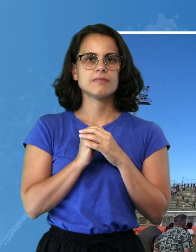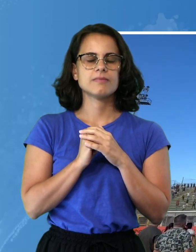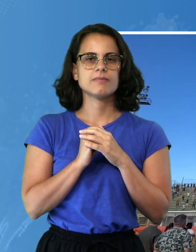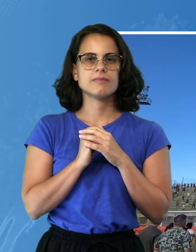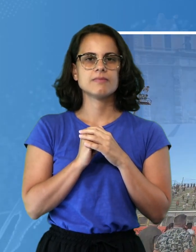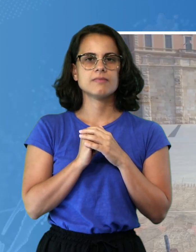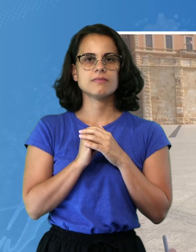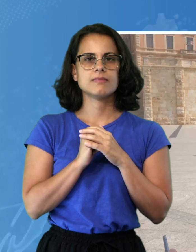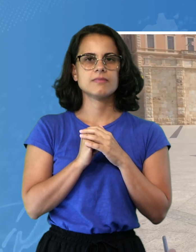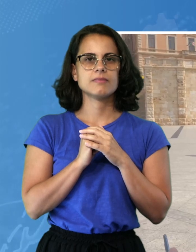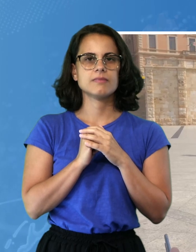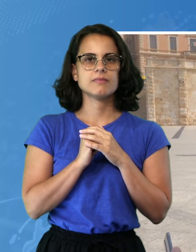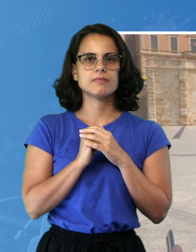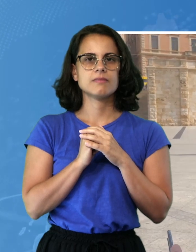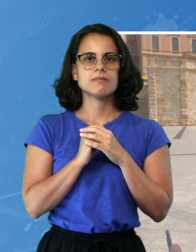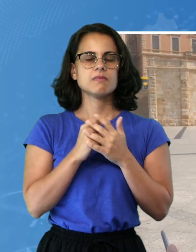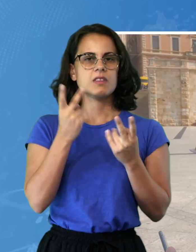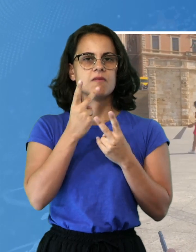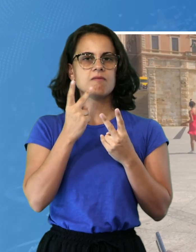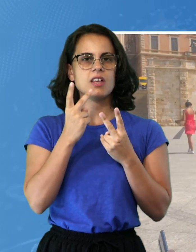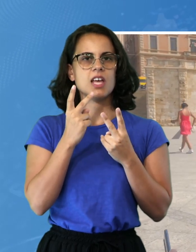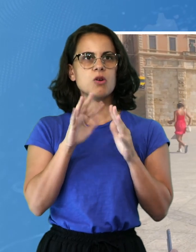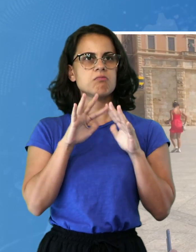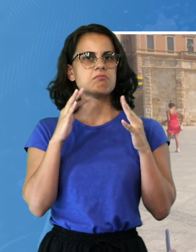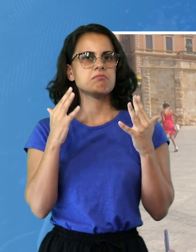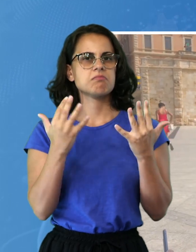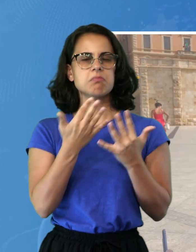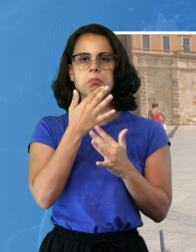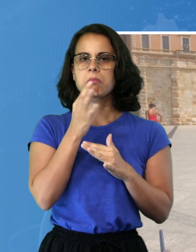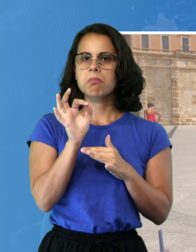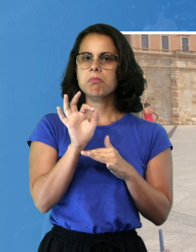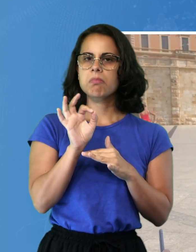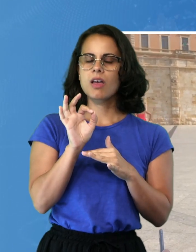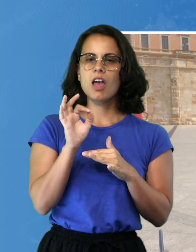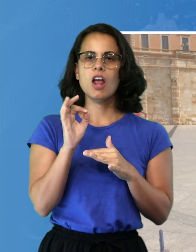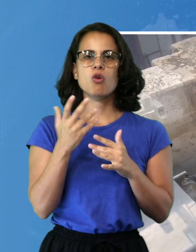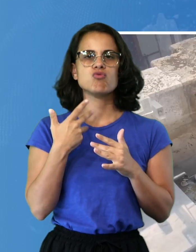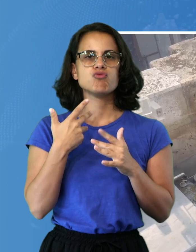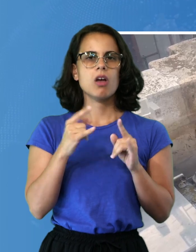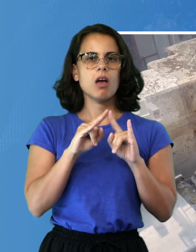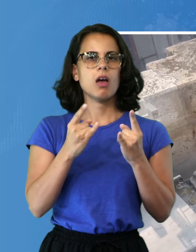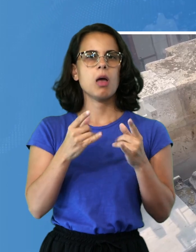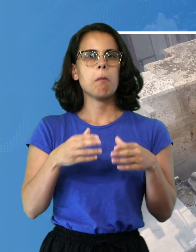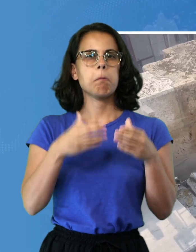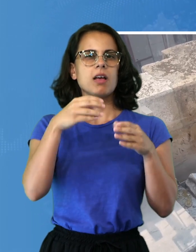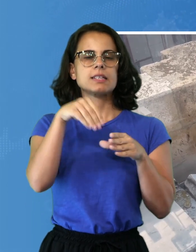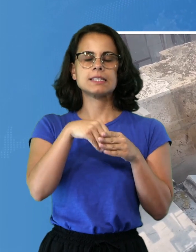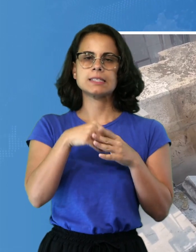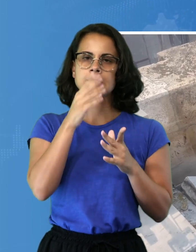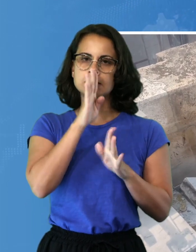Tutto il contorno è bello, l'interno del bastione non è il massimo. Rifiuti, graffiti e atti vandalici,